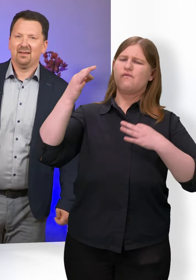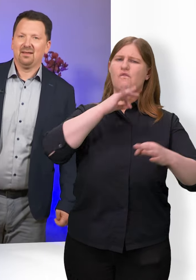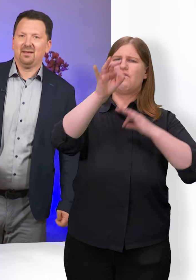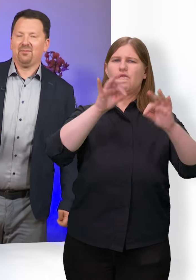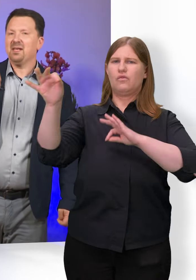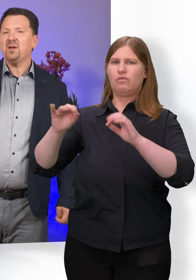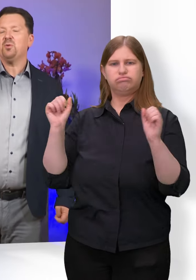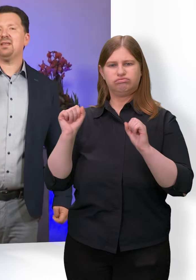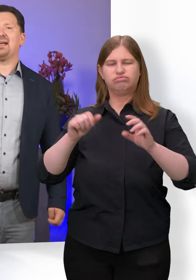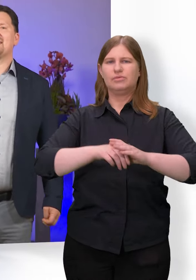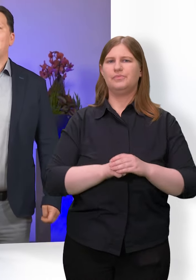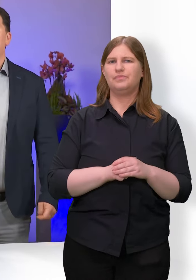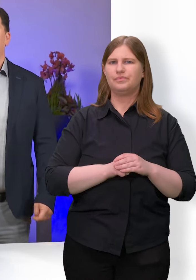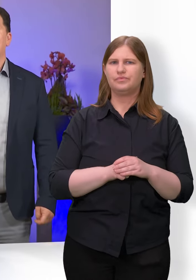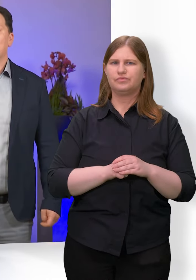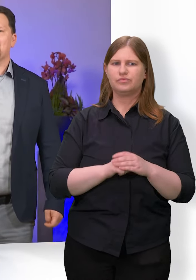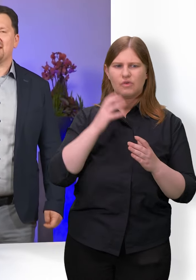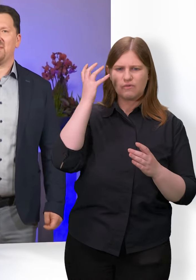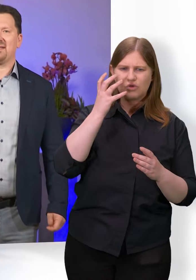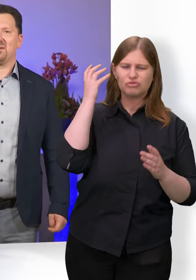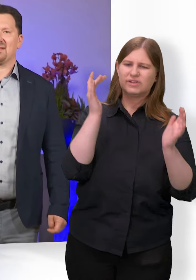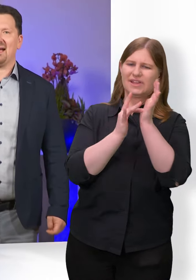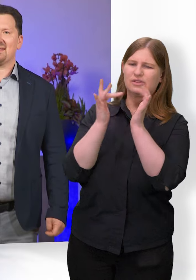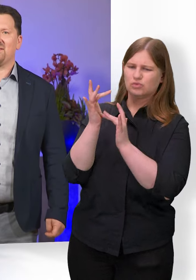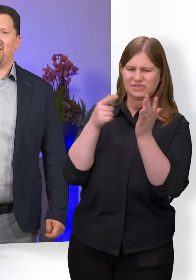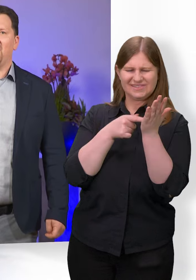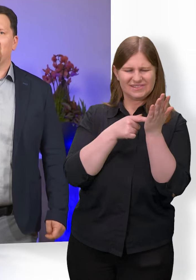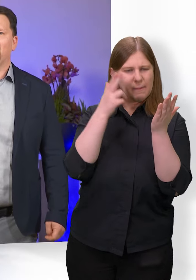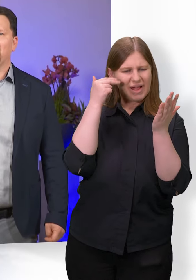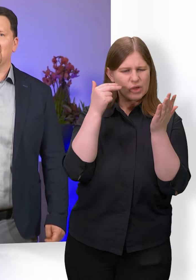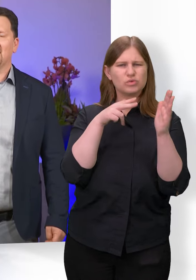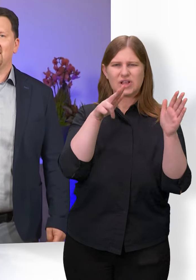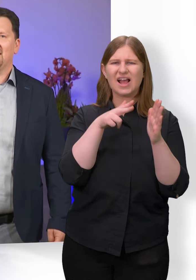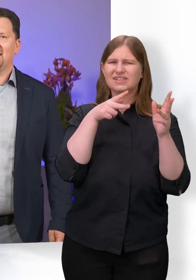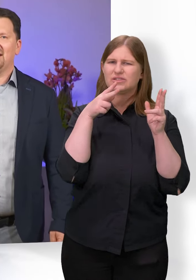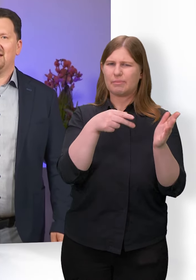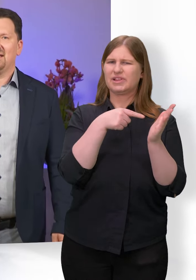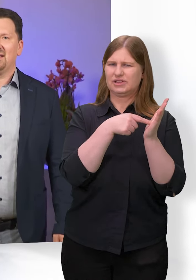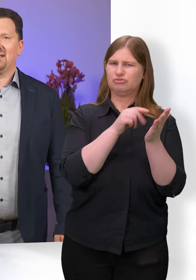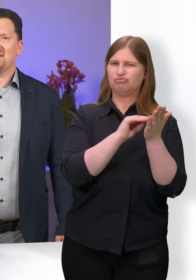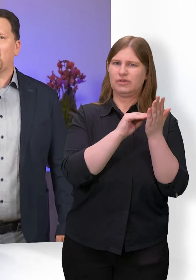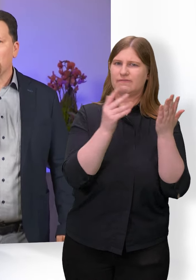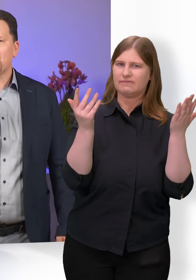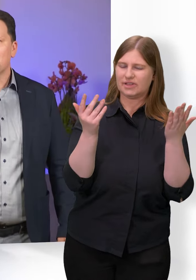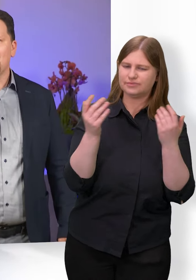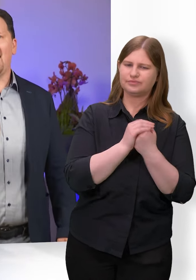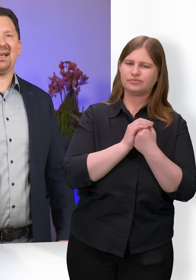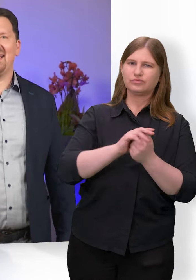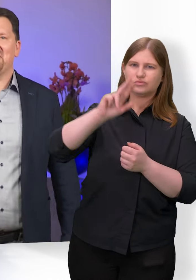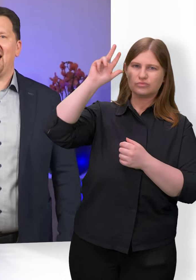Wenn ich mir nur die Erzählung von Jesus in Matthäus 18 vor Augen führe, dass Gott uns nachgeht, wie